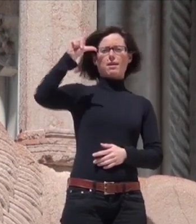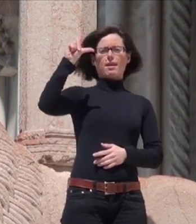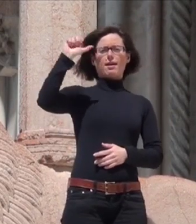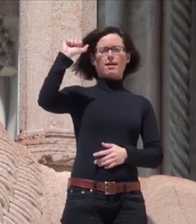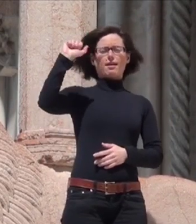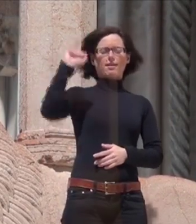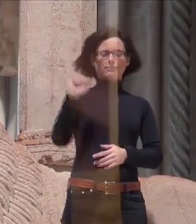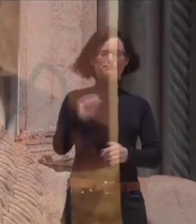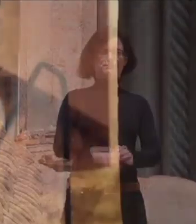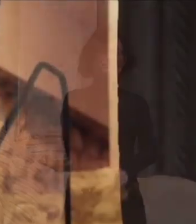navigazione.